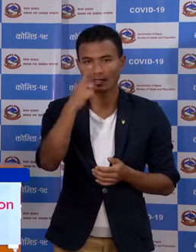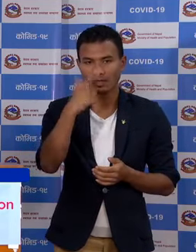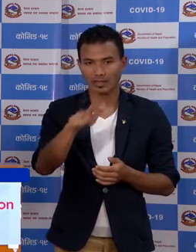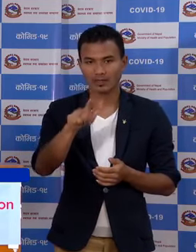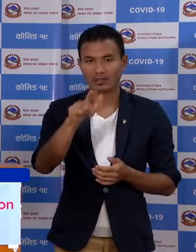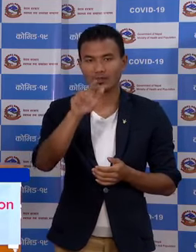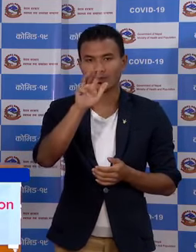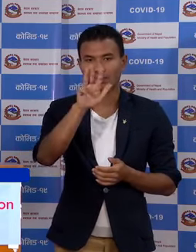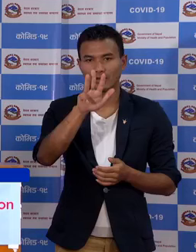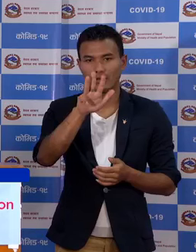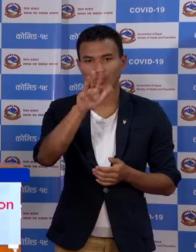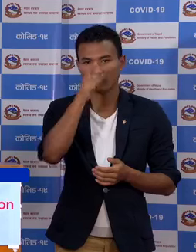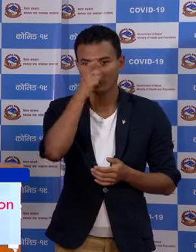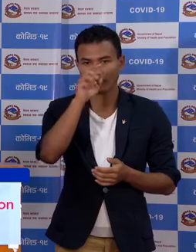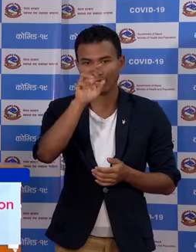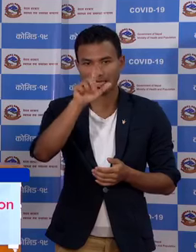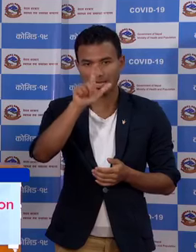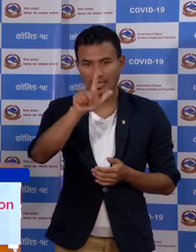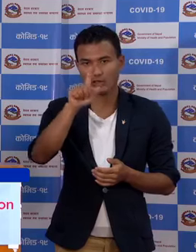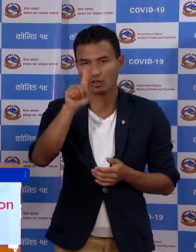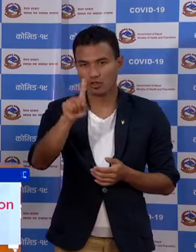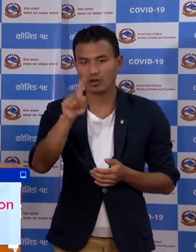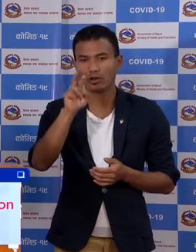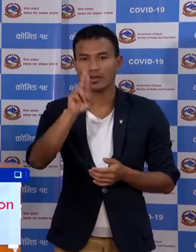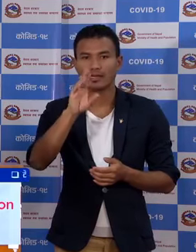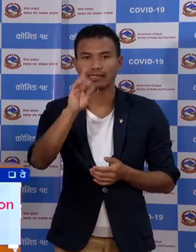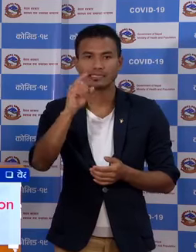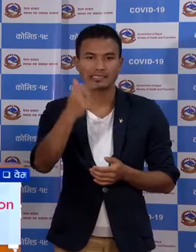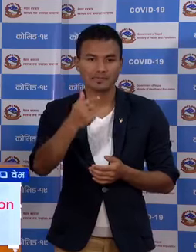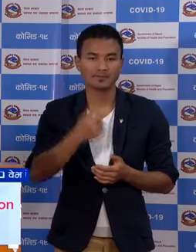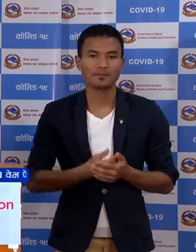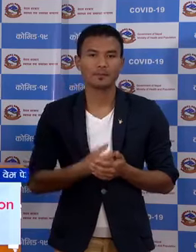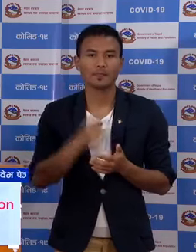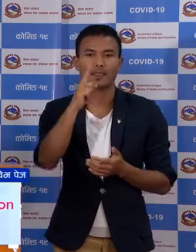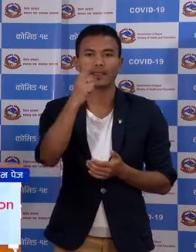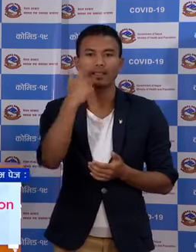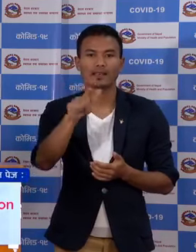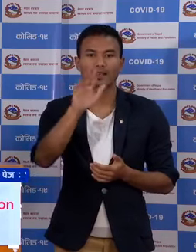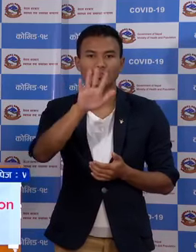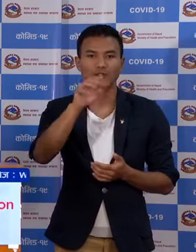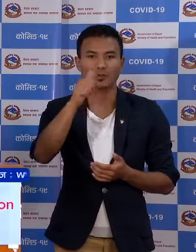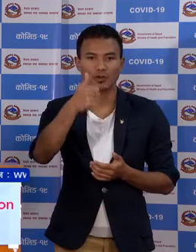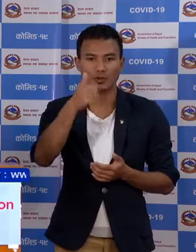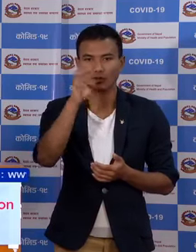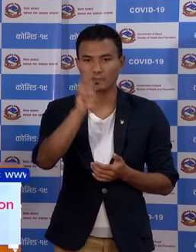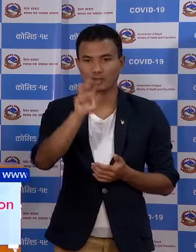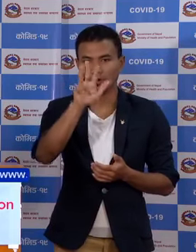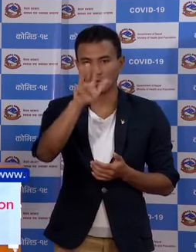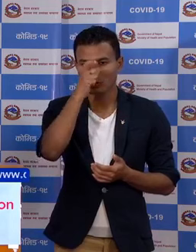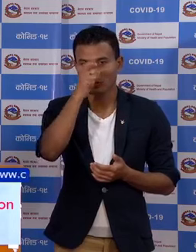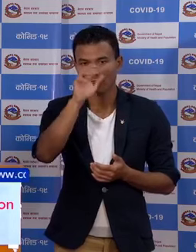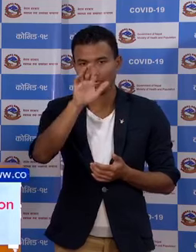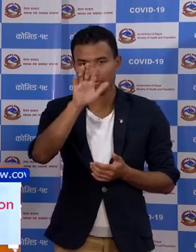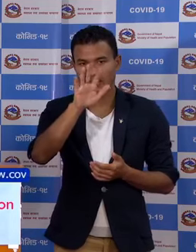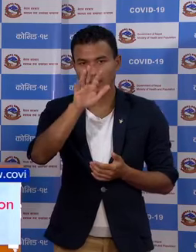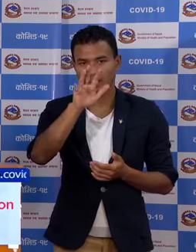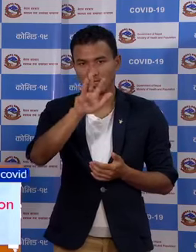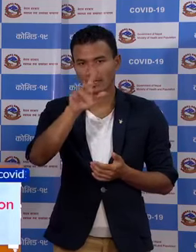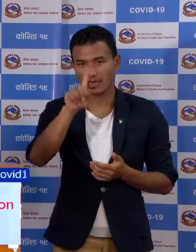लाख नव से एकत्तर RDT 1,069,191